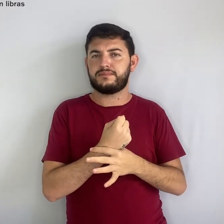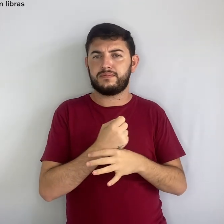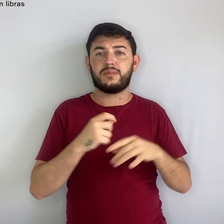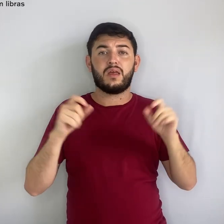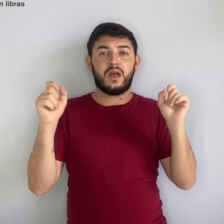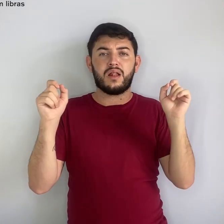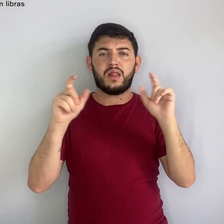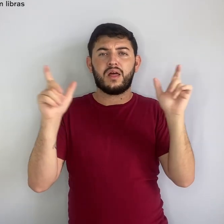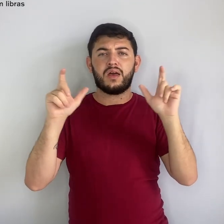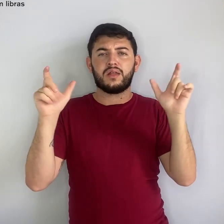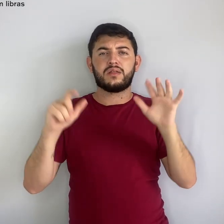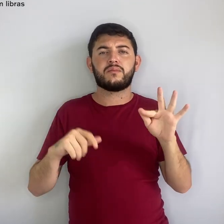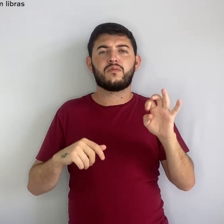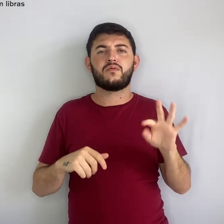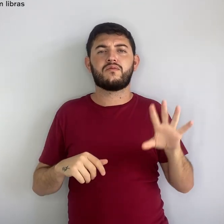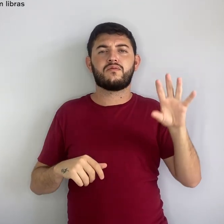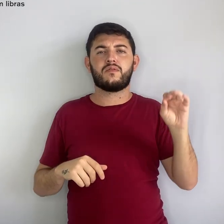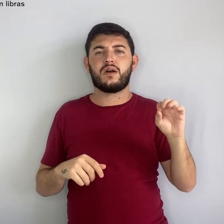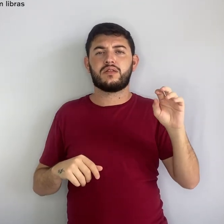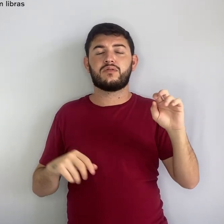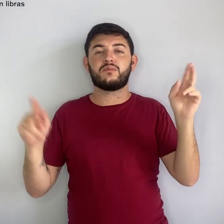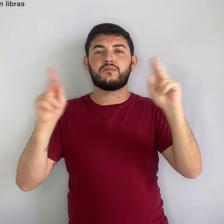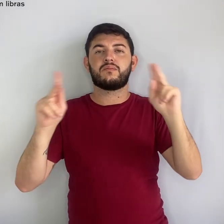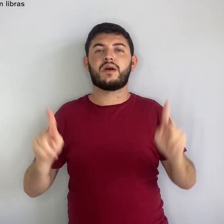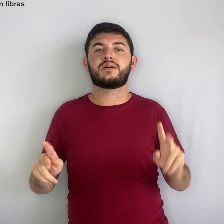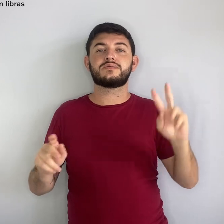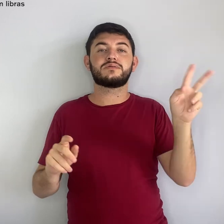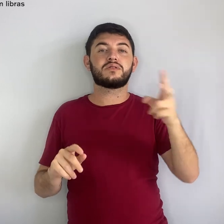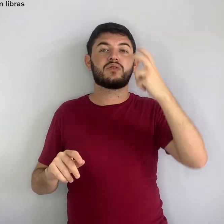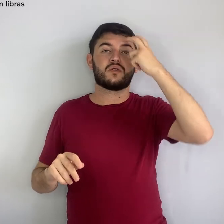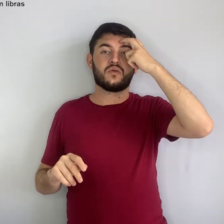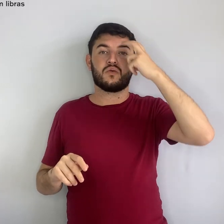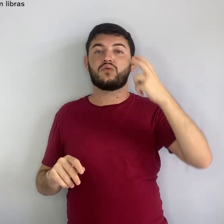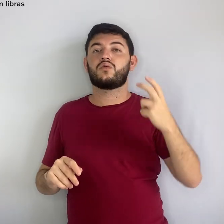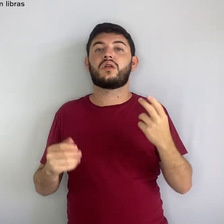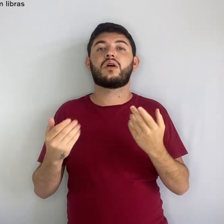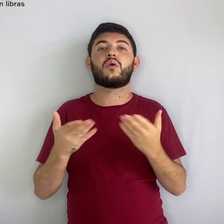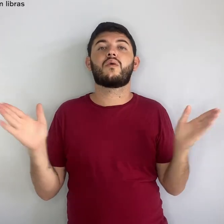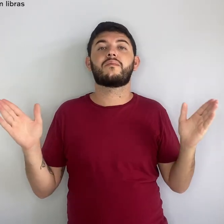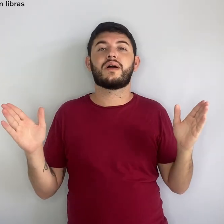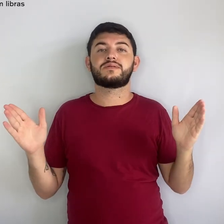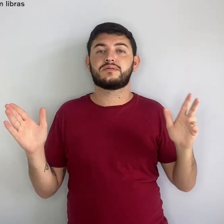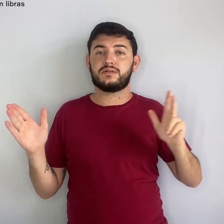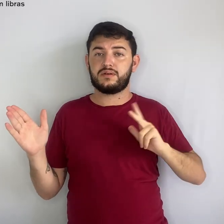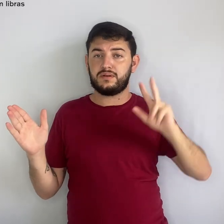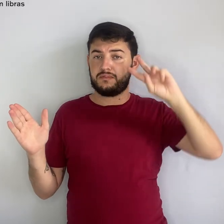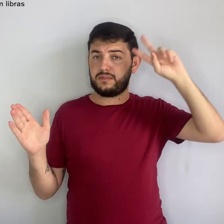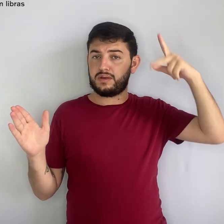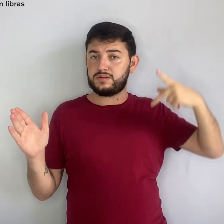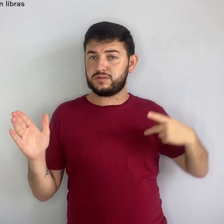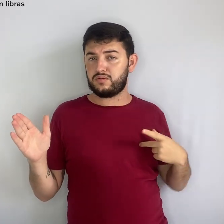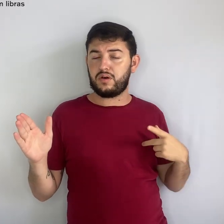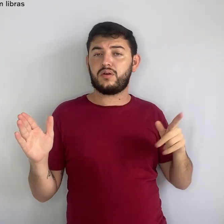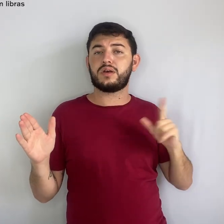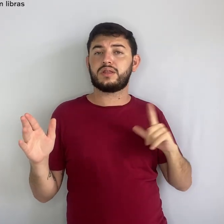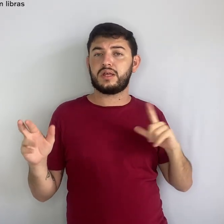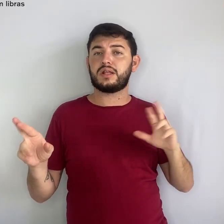fato que a cultura da paz começa em nível pessoal, passa pelas relações familiares,